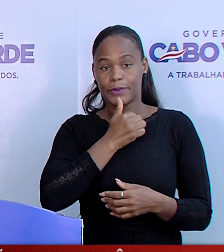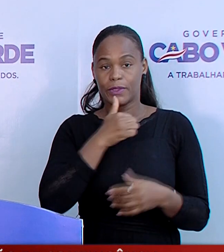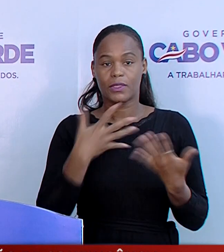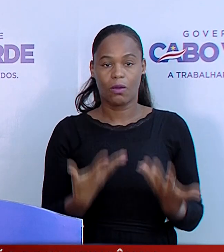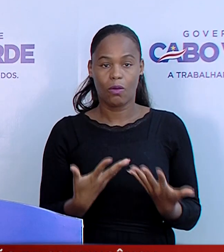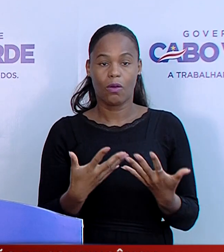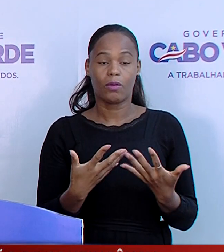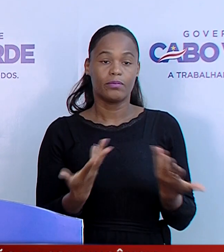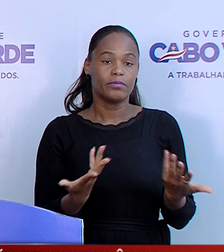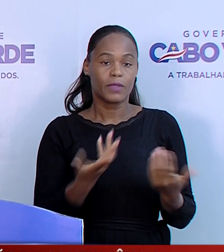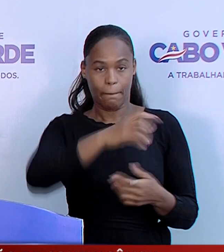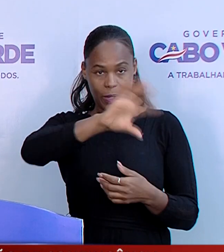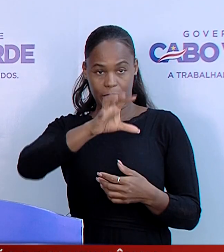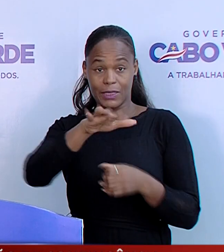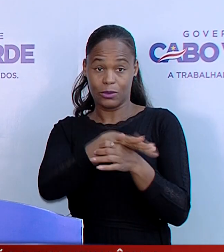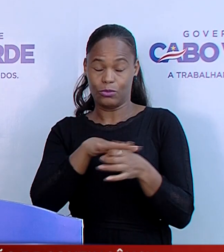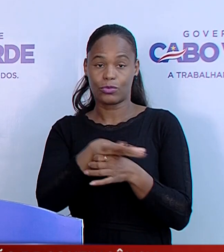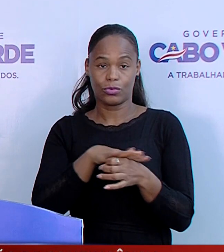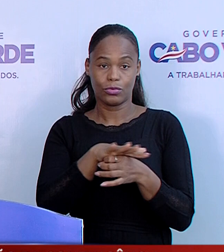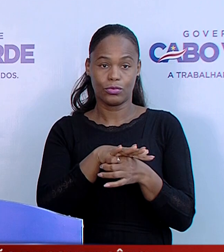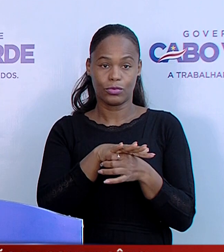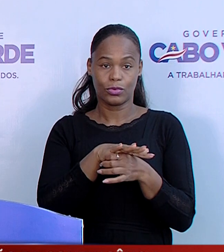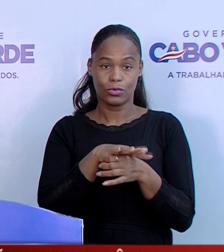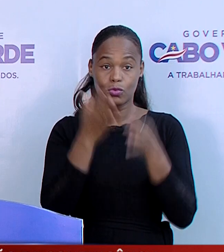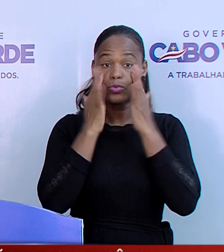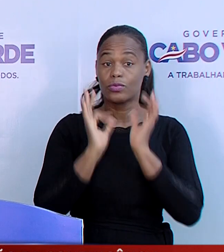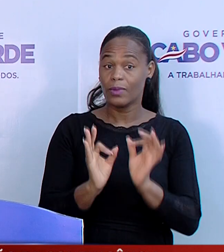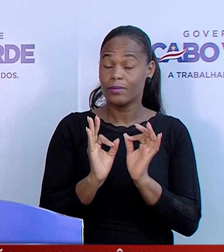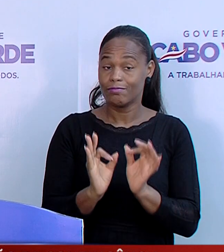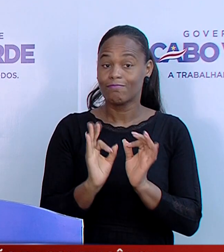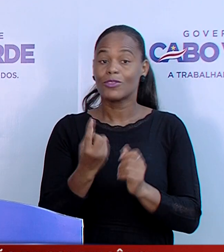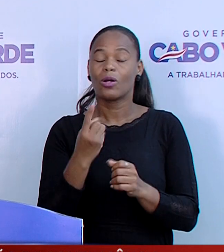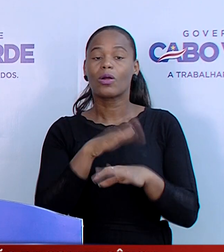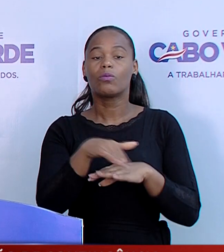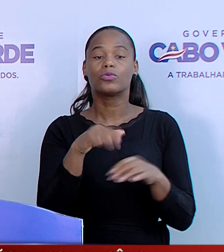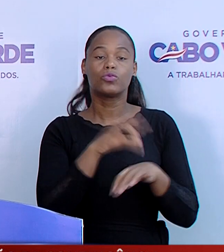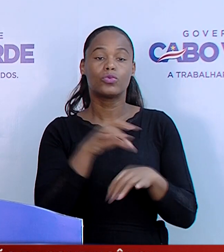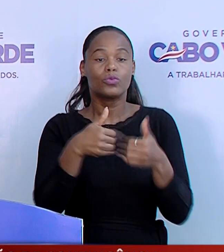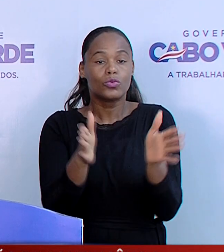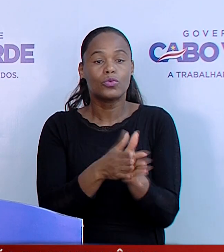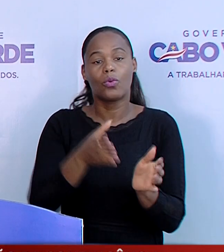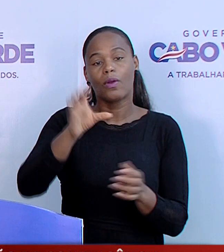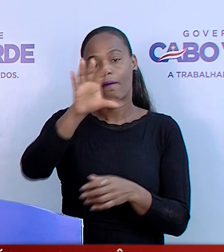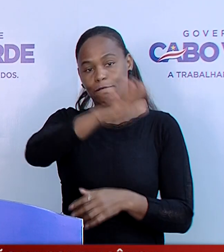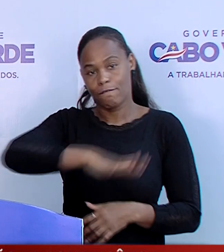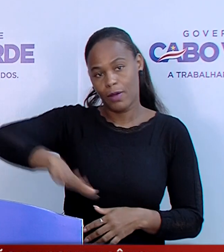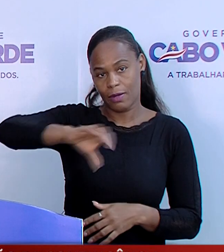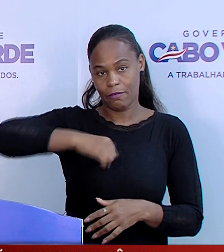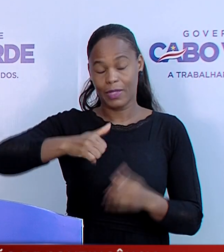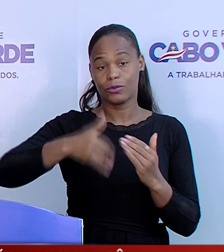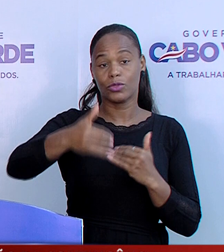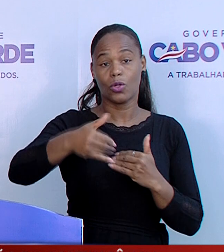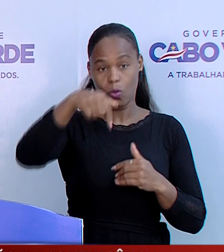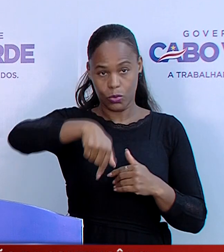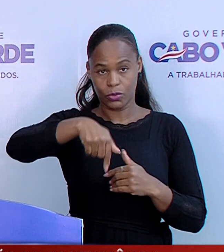colocar o país em situação de contingência em todo o território nacional, a partir do dia